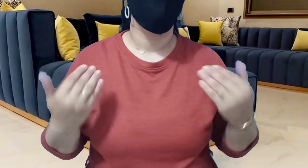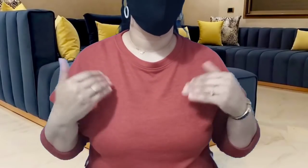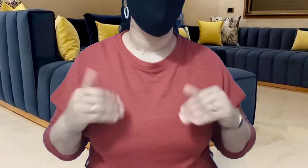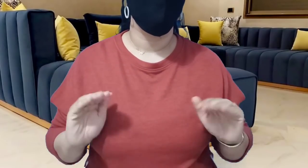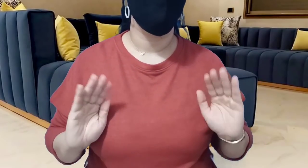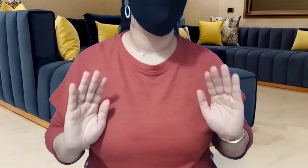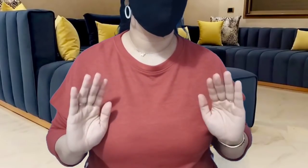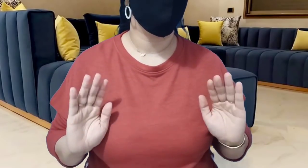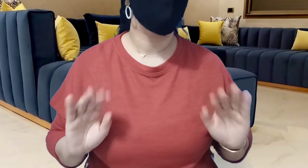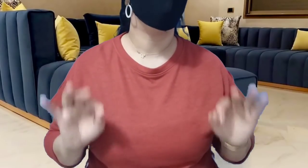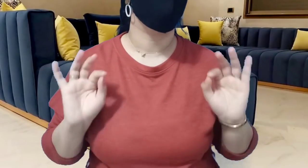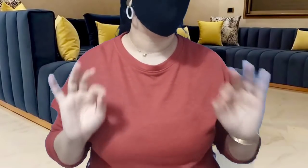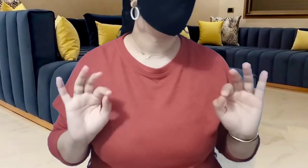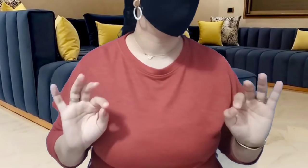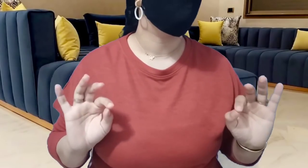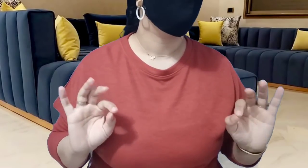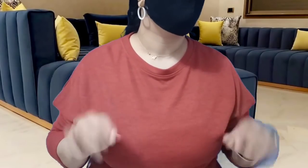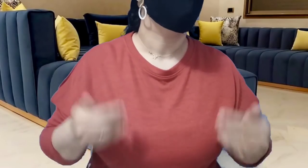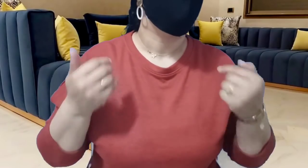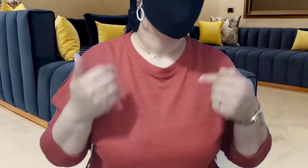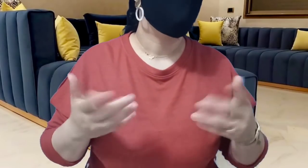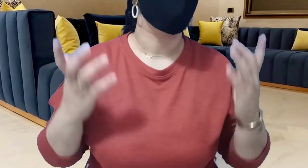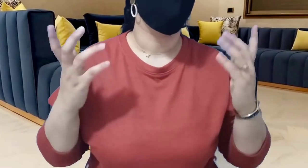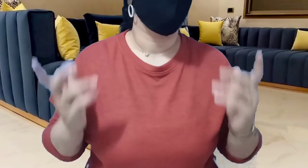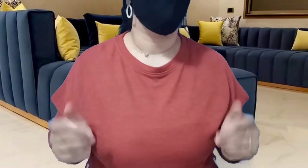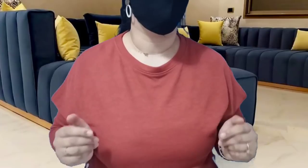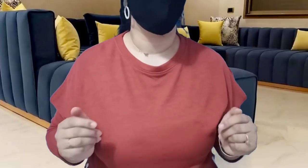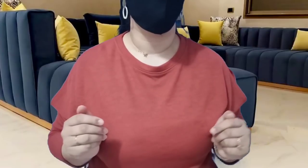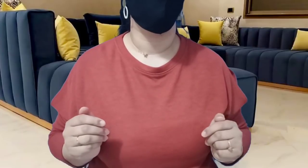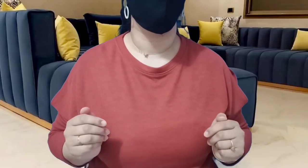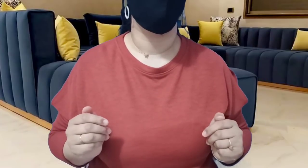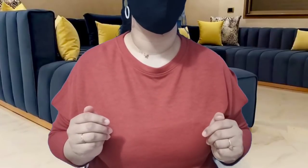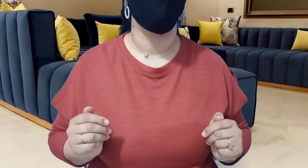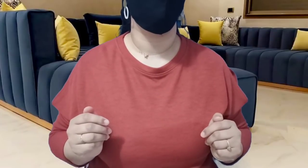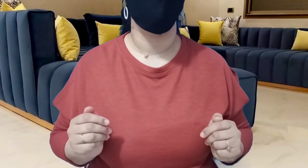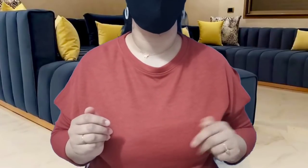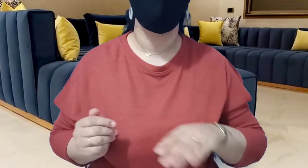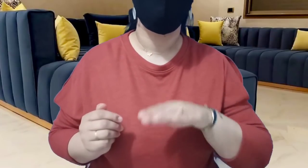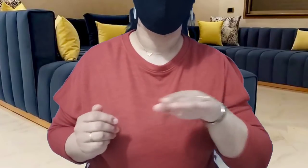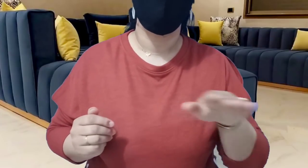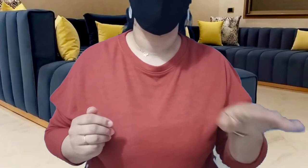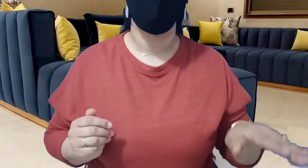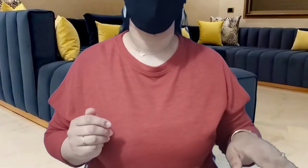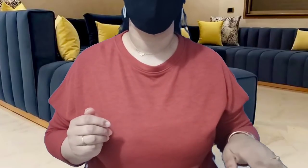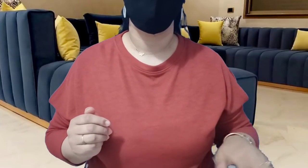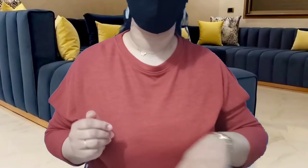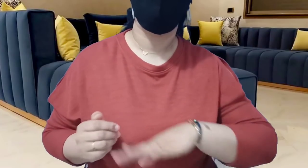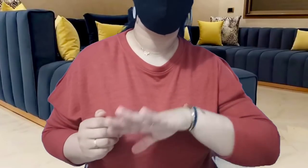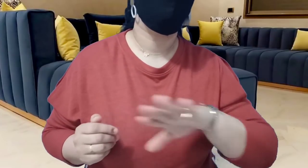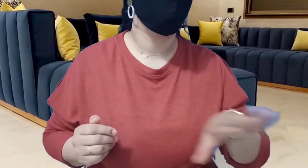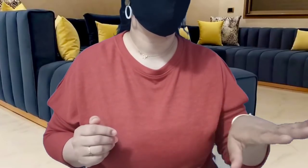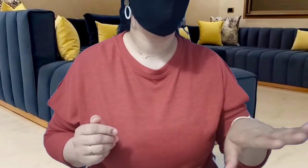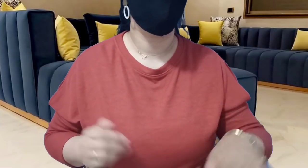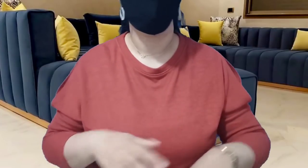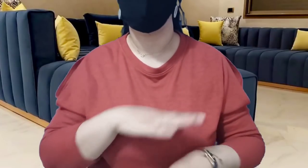وتصهر ليالي وتحرق وجهه بالشموشات وتلبس اللي كان ما يكسيها ما